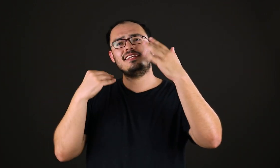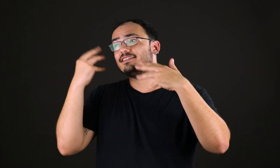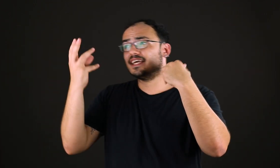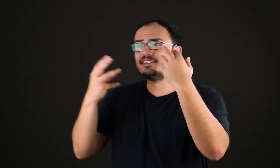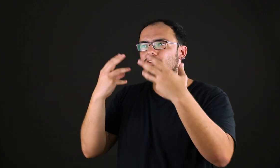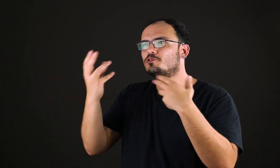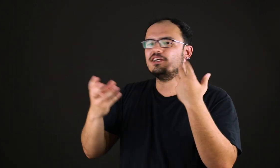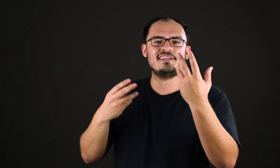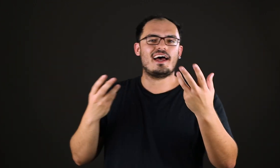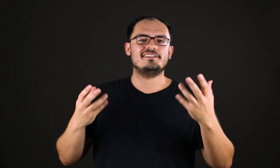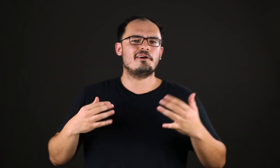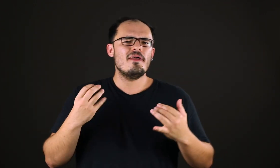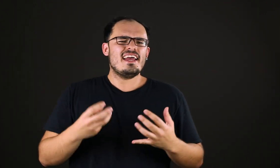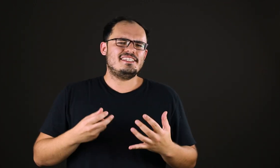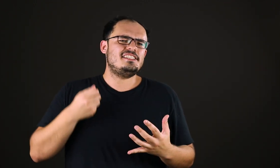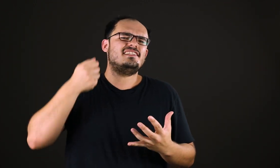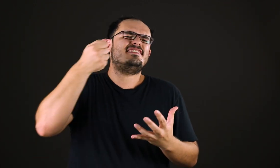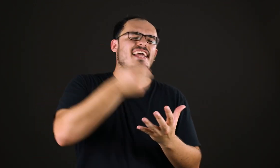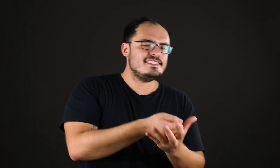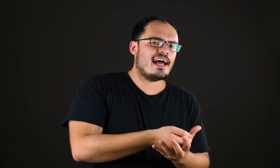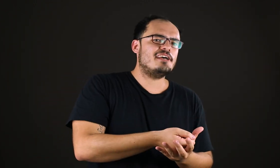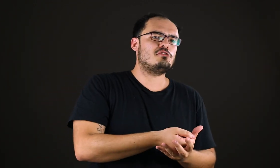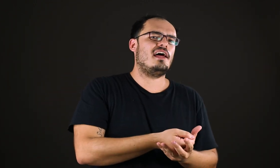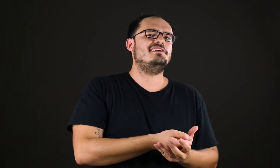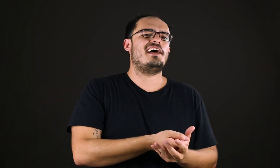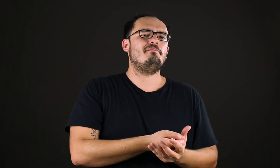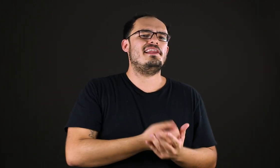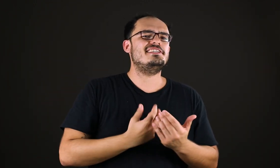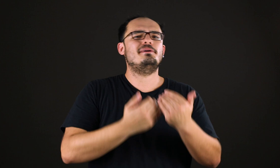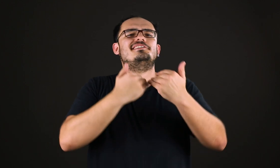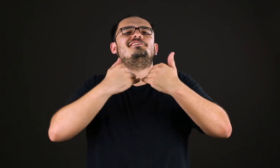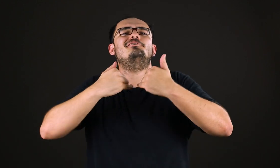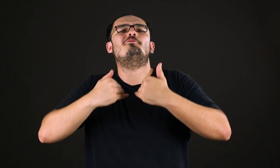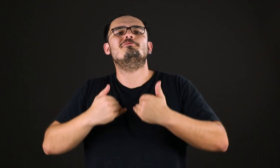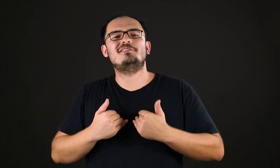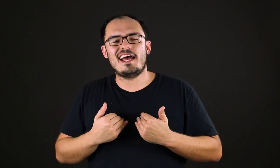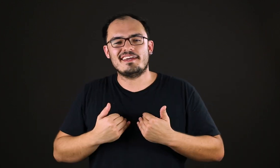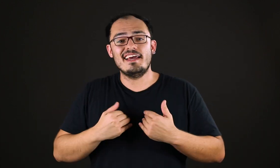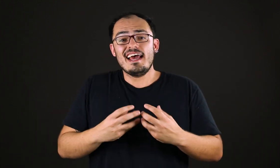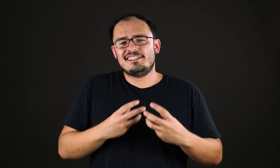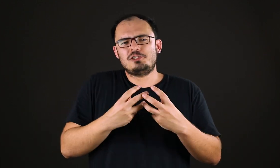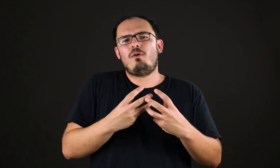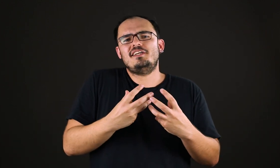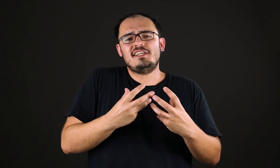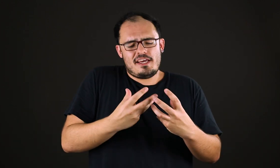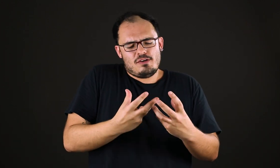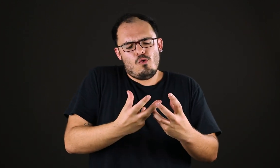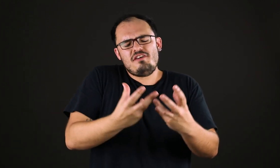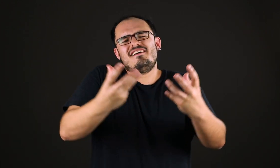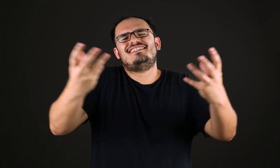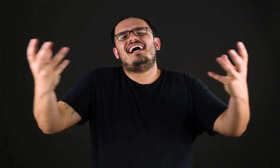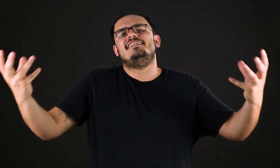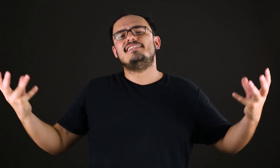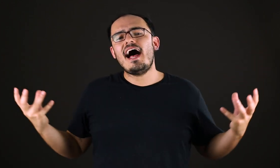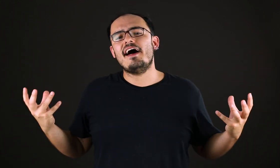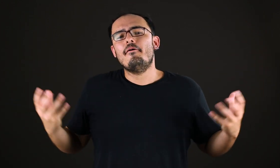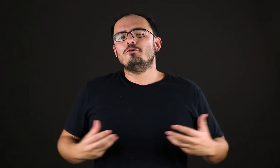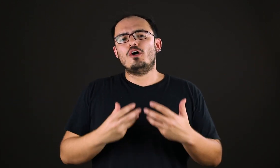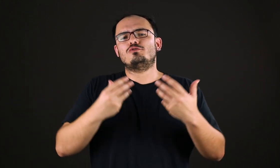entre as sensações e a razão. A gente tenta racionalizar a beleza, mas a gente não consegue. A gente pode universalizar o nosso